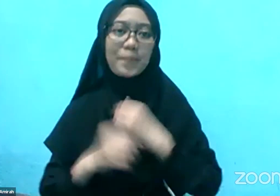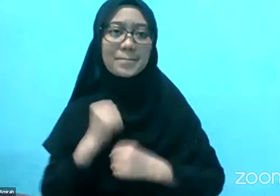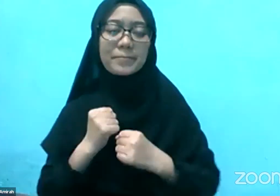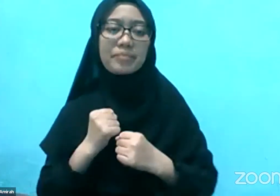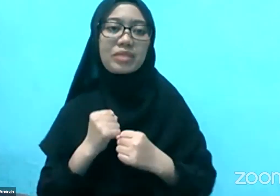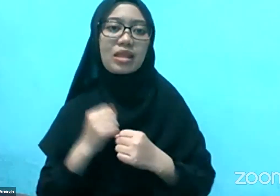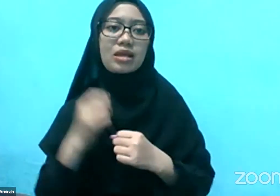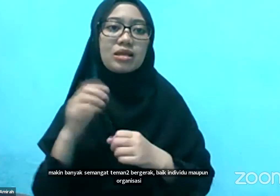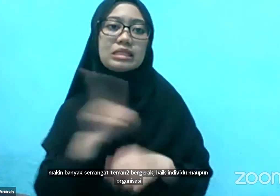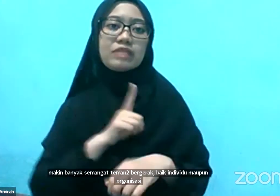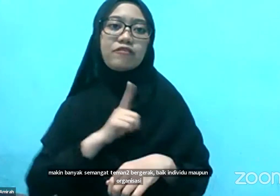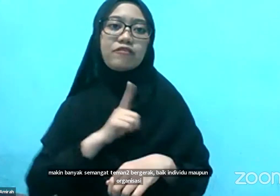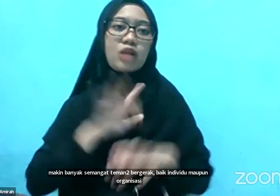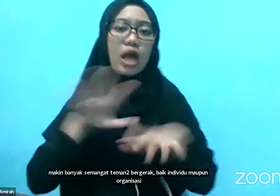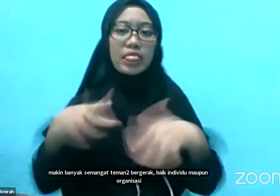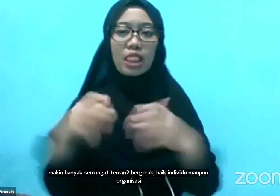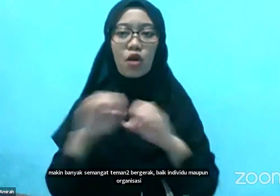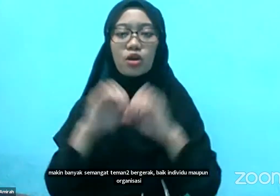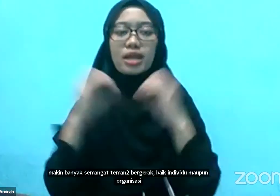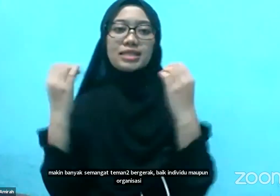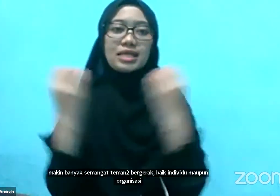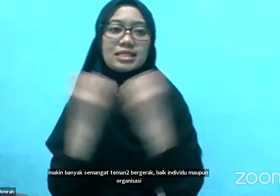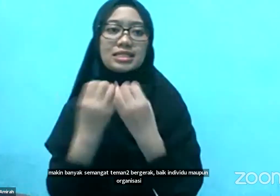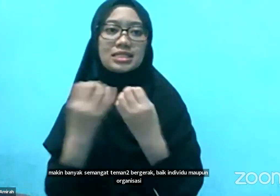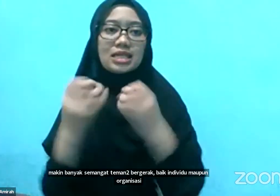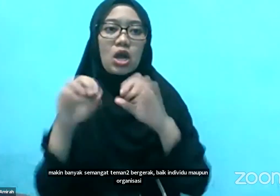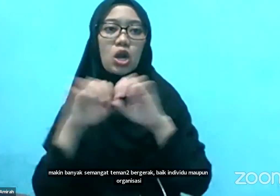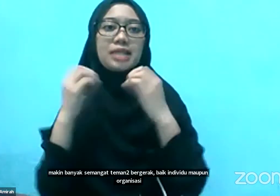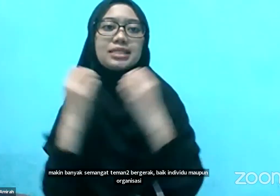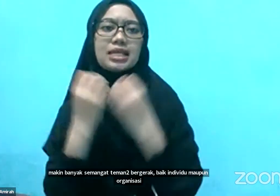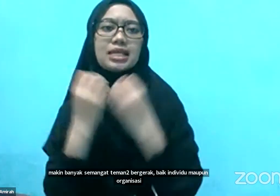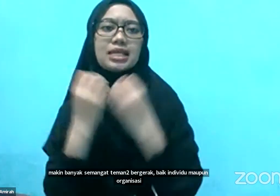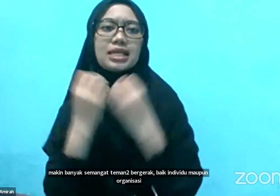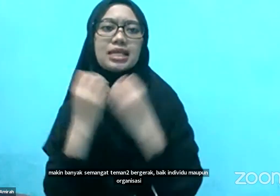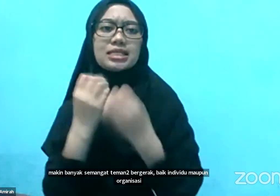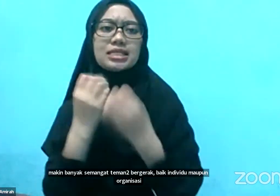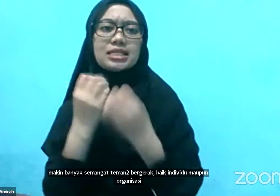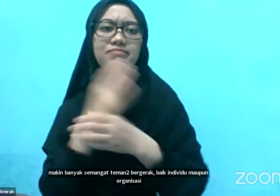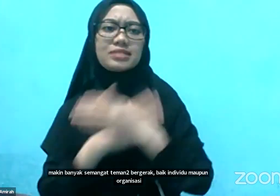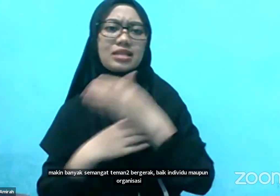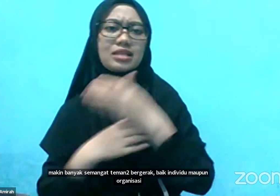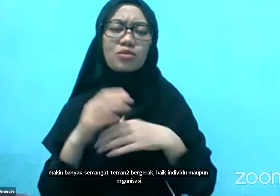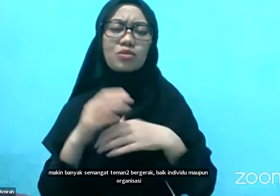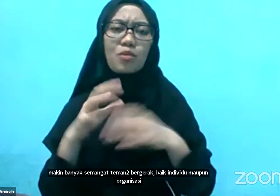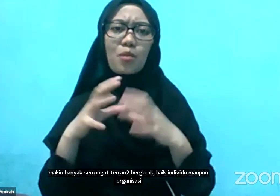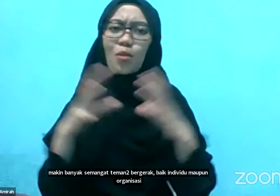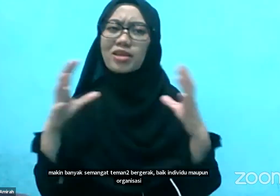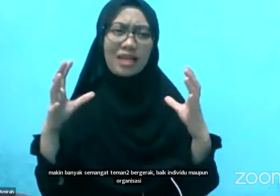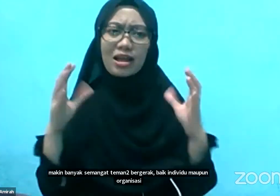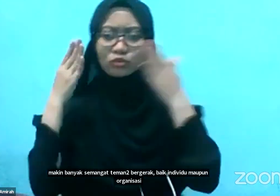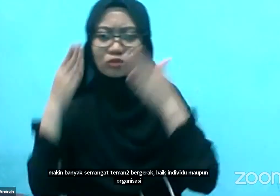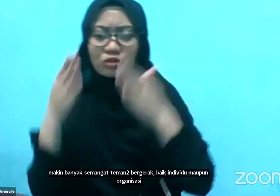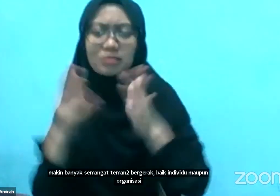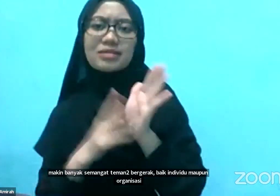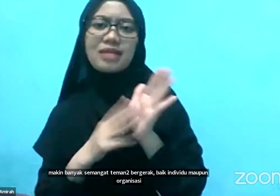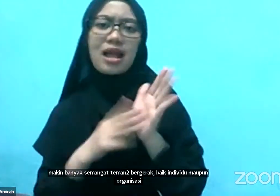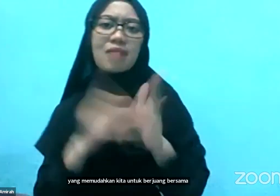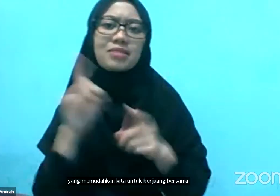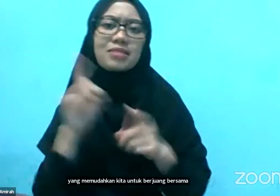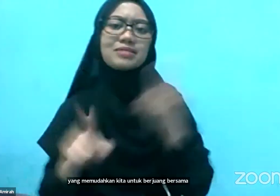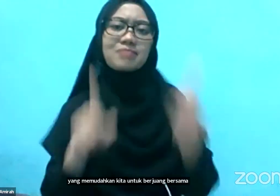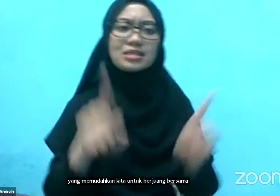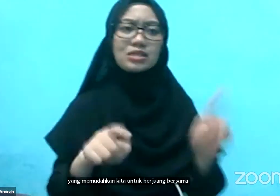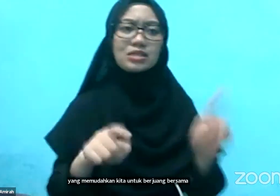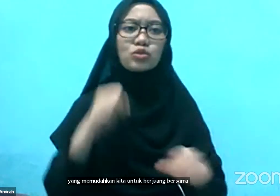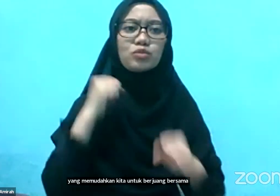memudahkan kita juga Untuk berjuang bersama Contohnya kalau saya boleh absen nih Seperti PPDI Yang mengadvokasi